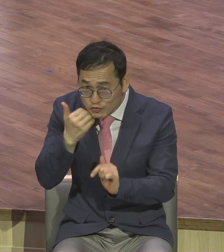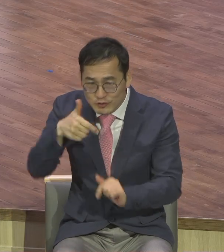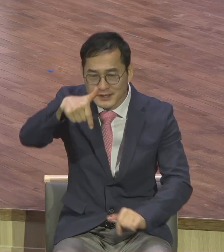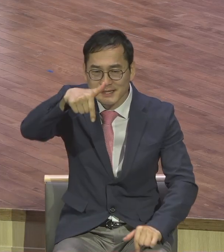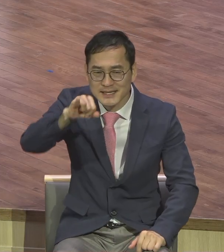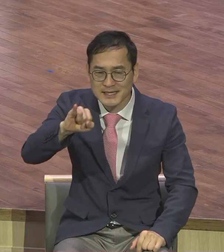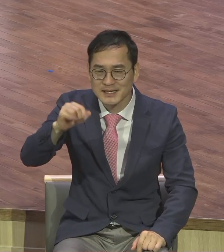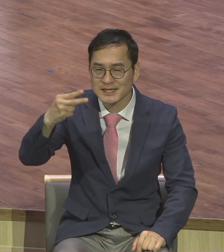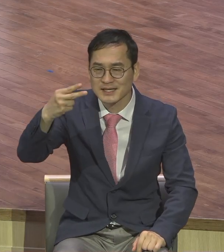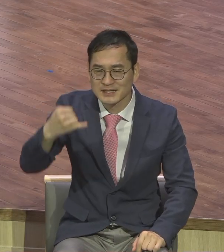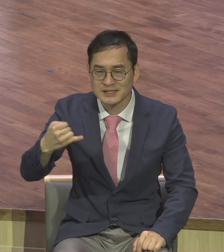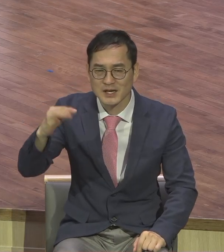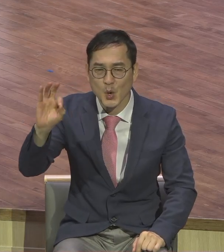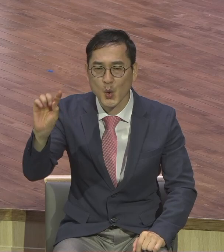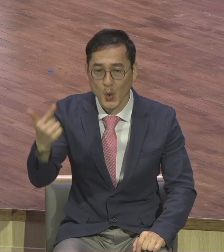순종했더니 큰 용사 되었잖아요.